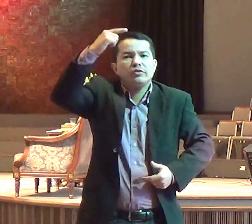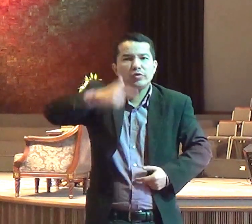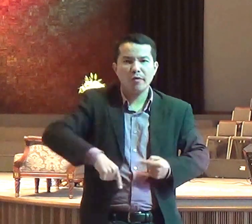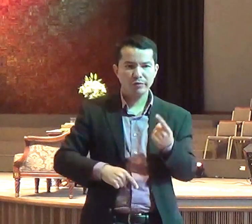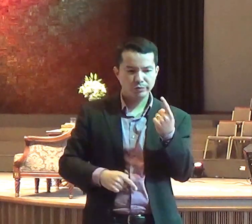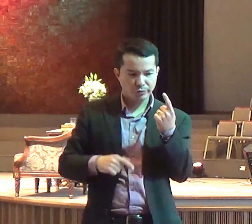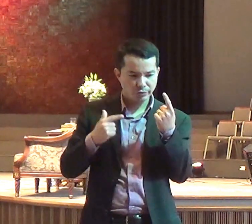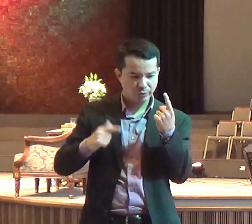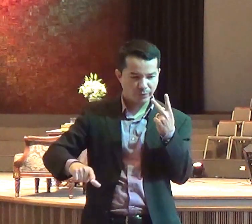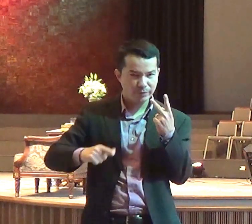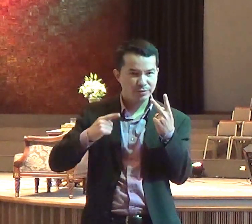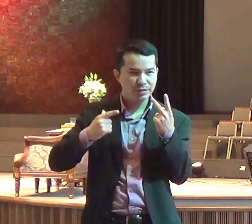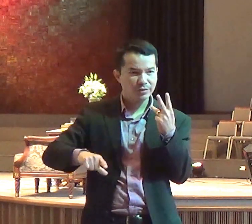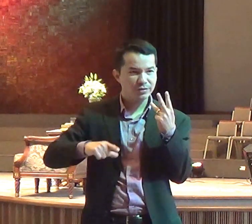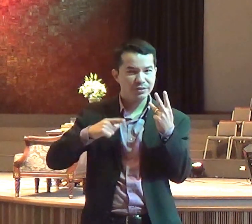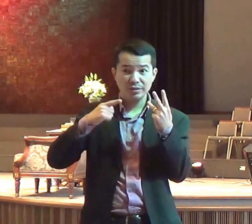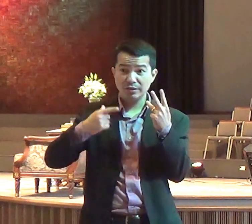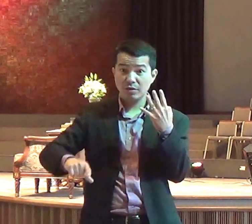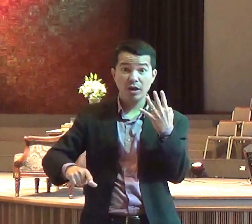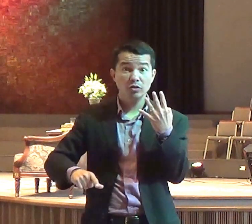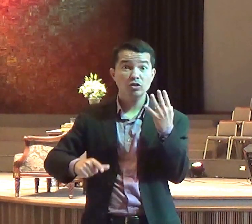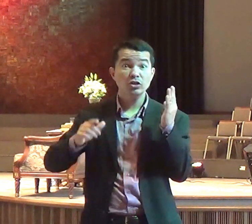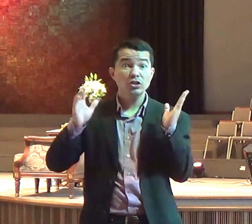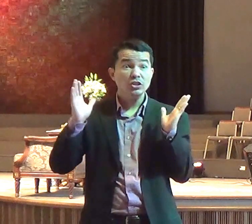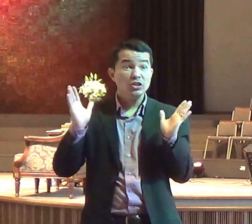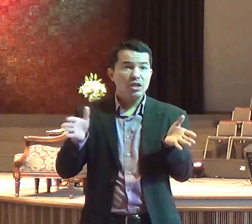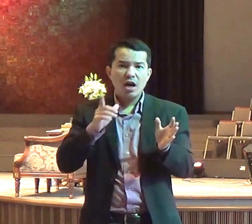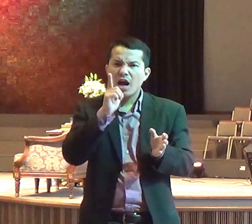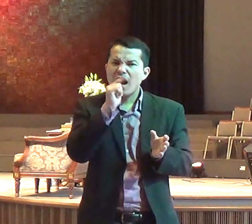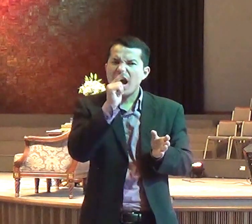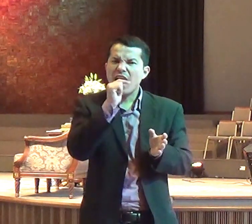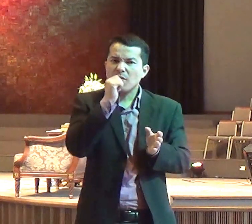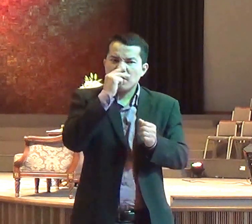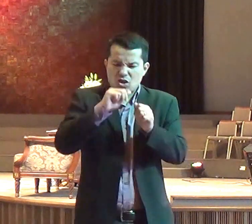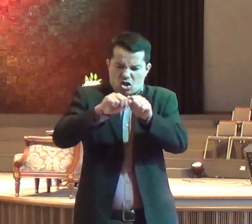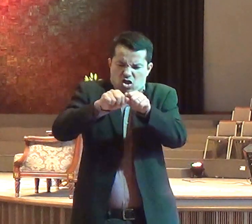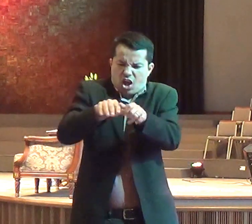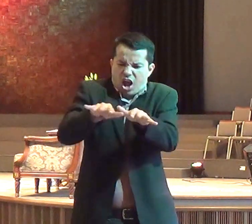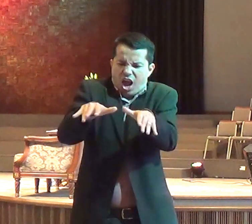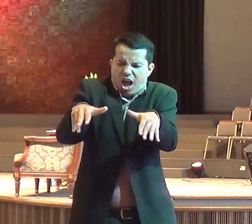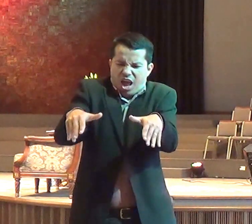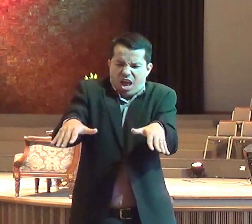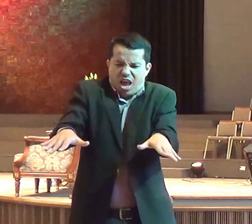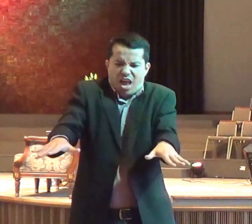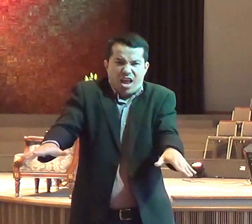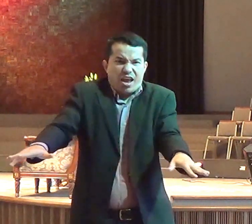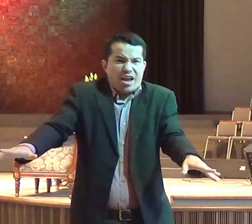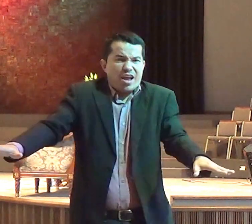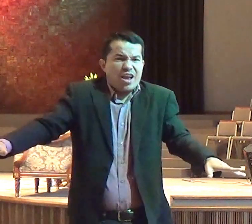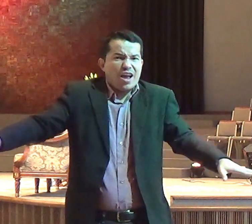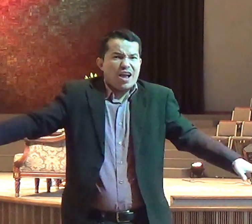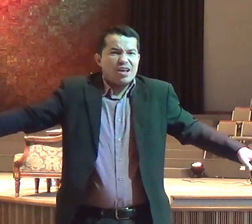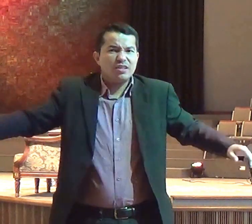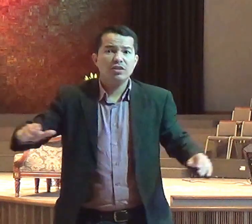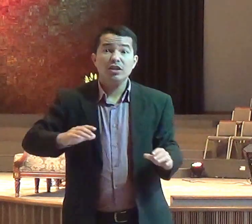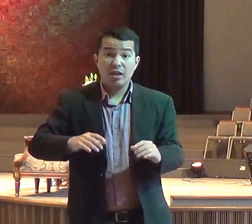e eles o fizeram pela terceira vez. A água escorria no altar, do altar, chegando a encher a valeta.